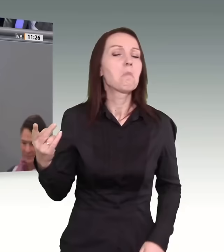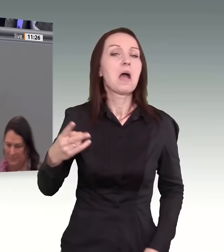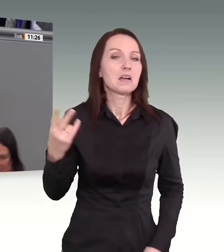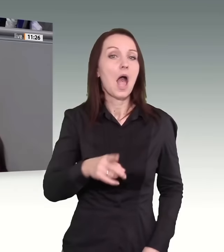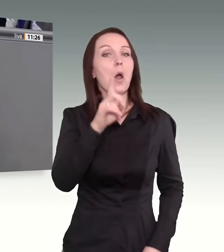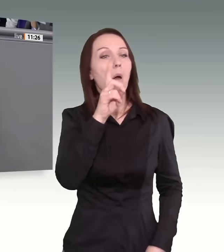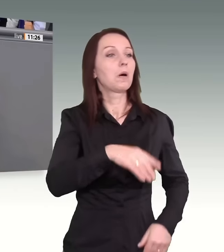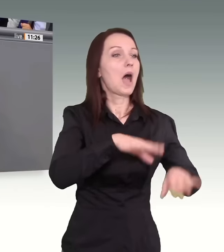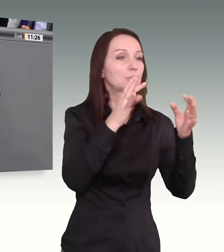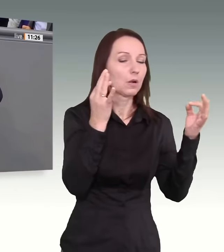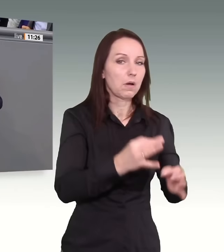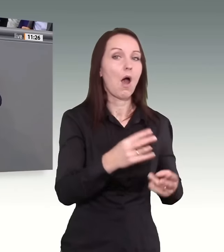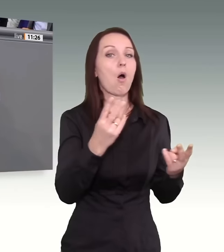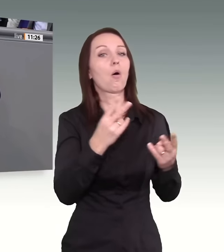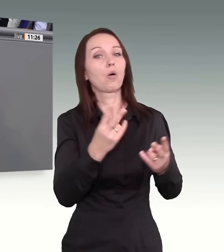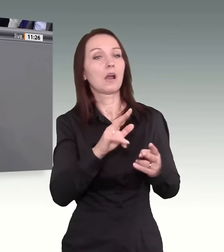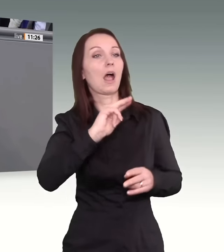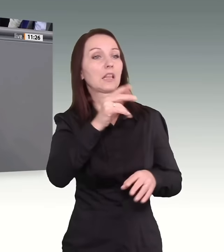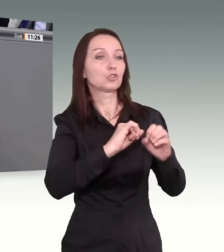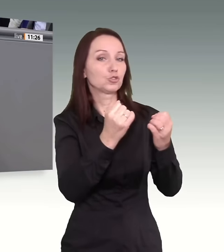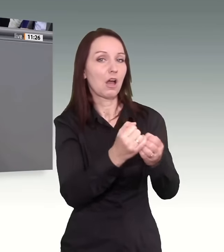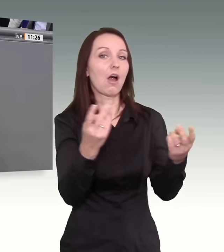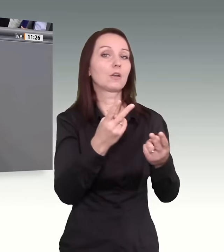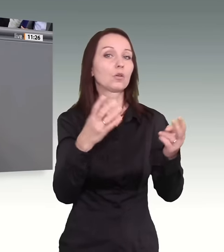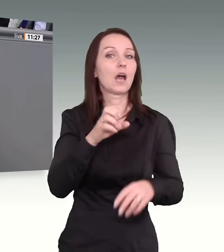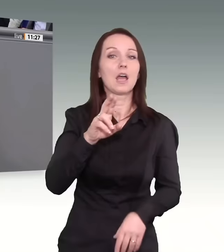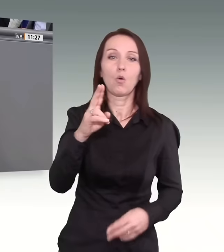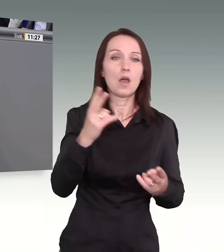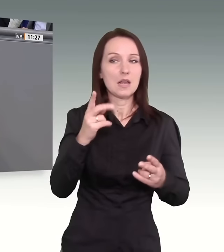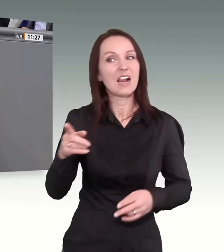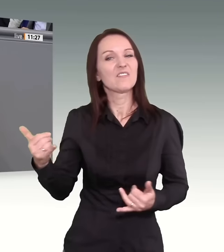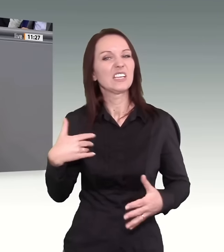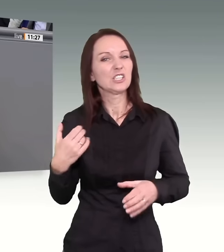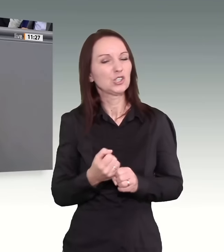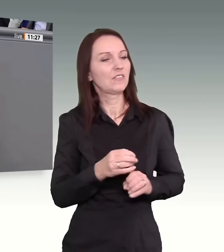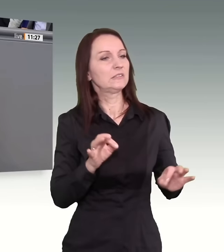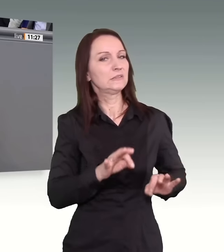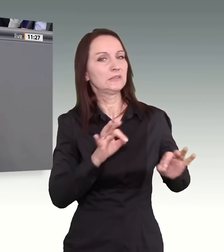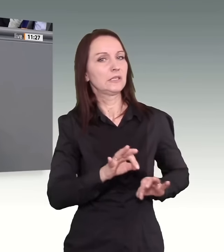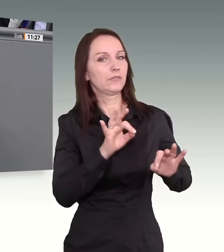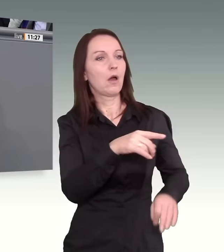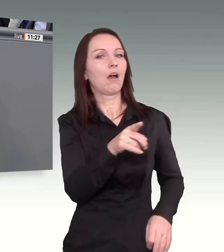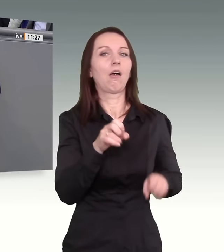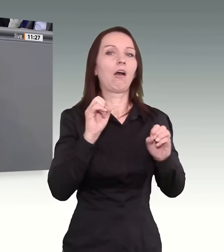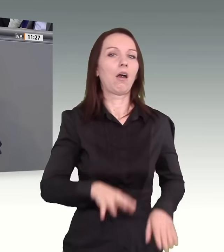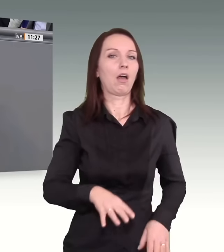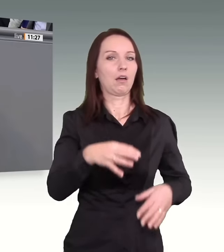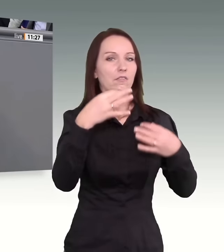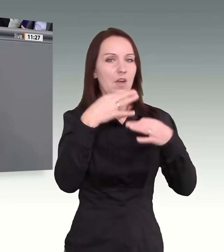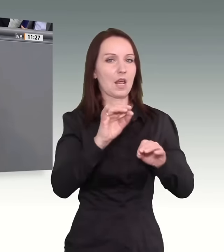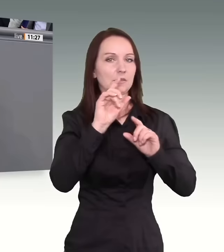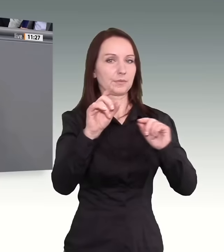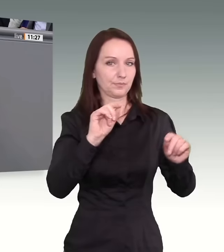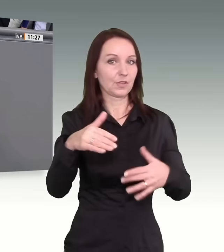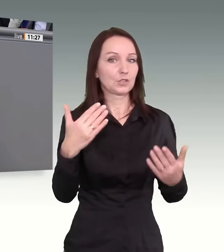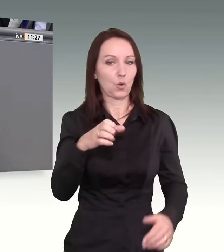oder EU-Angehörige, dass Sie dieses Land letztlich verlassen. Genau das predigt Sellner in einer Runde nach der anderen. Und was steht in